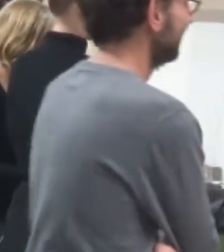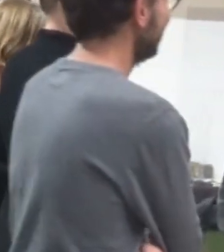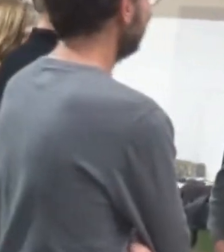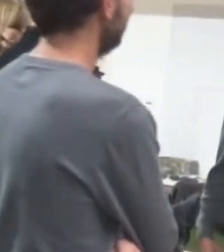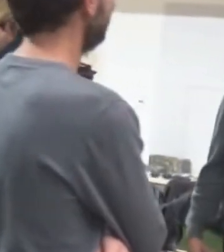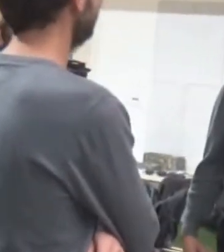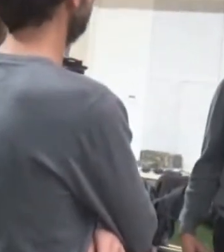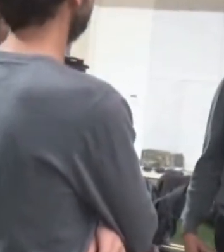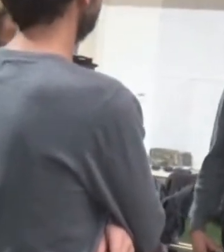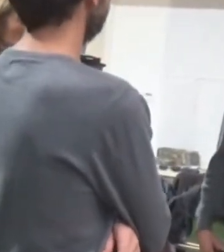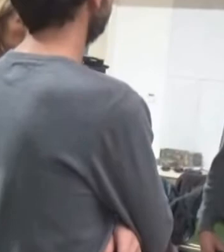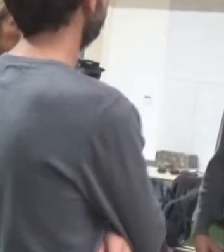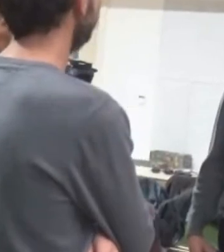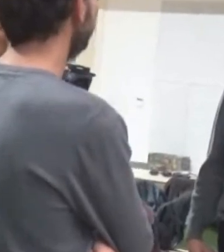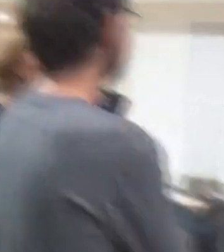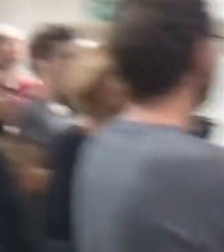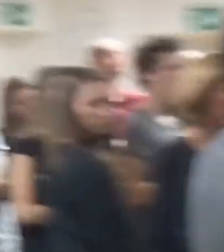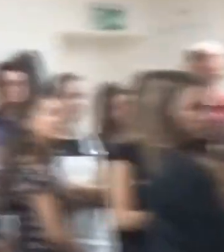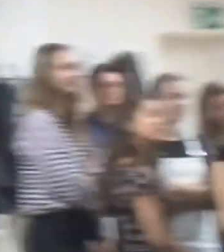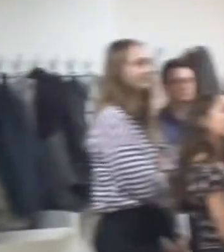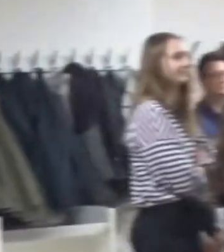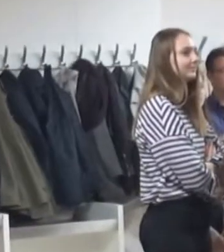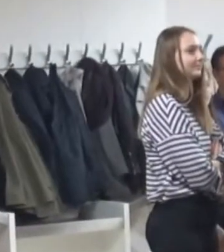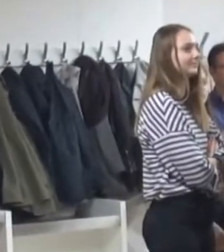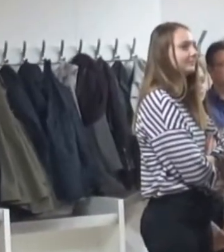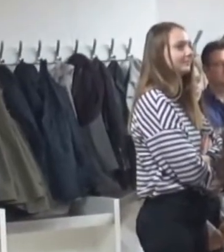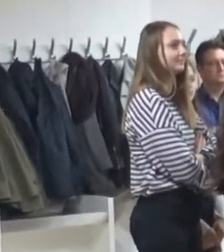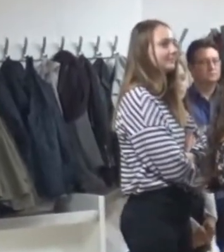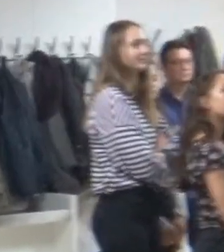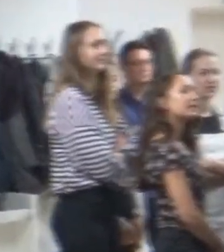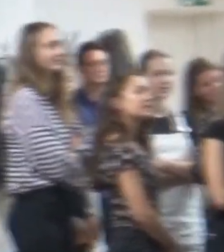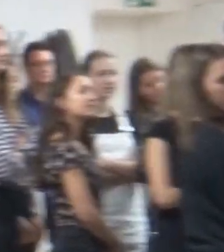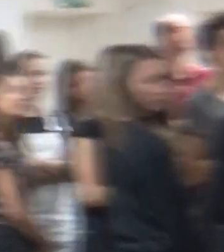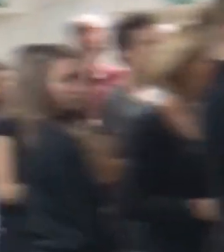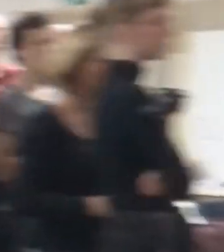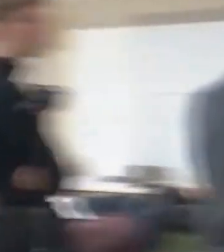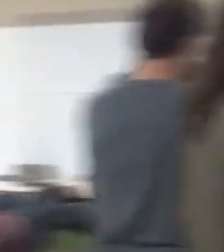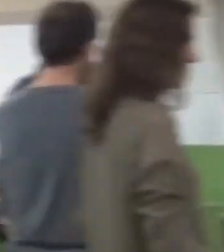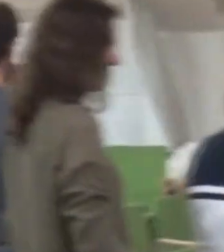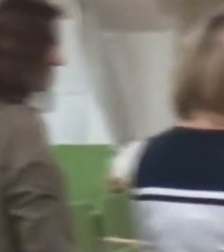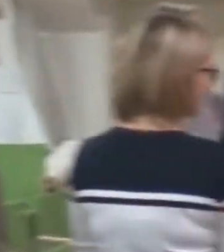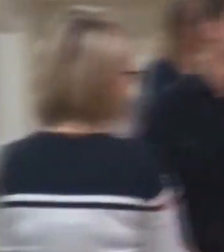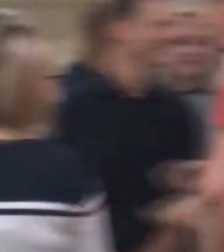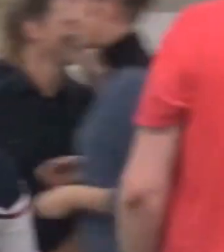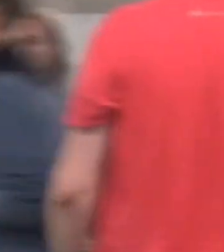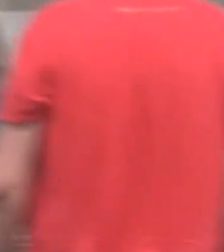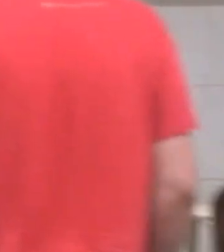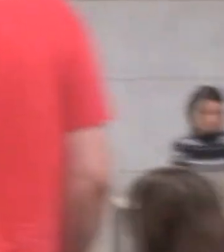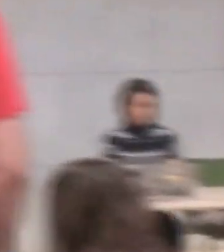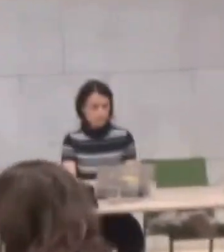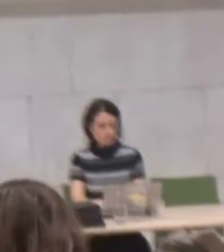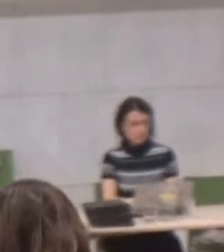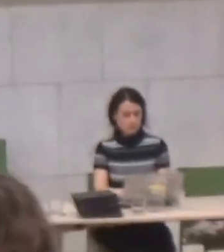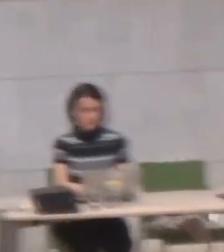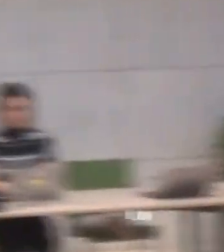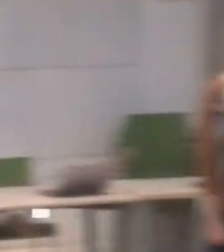Ano je tady u tlmočníka, už to není u mě, protože já se neumím nacházet. Takže já bych někam jinak.